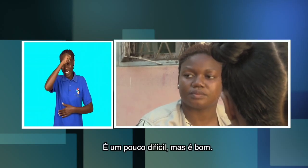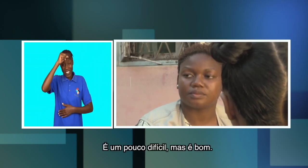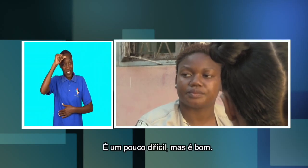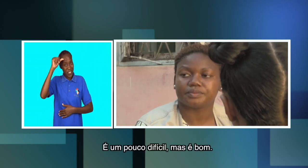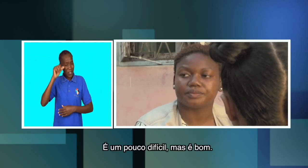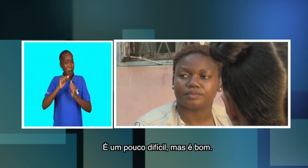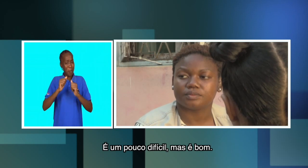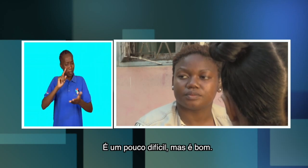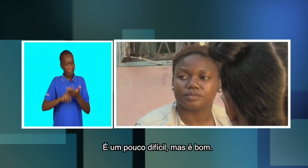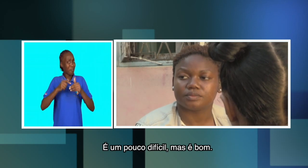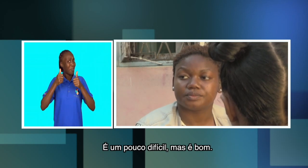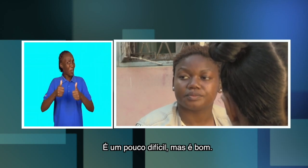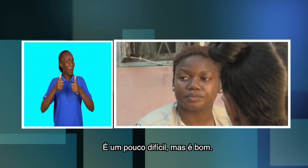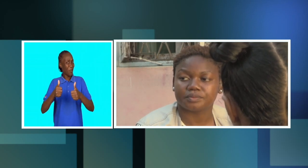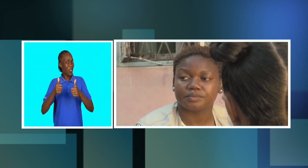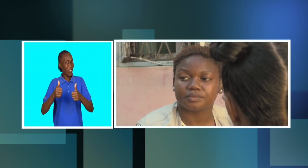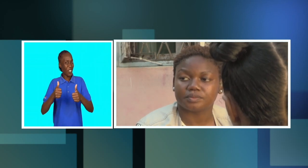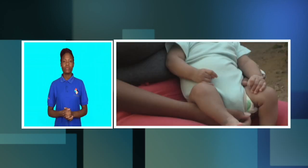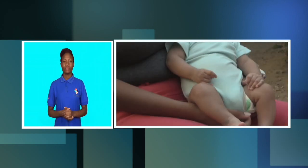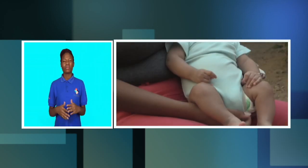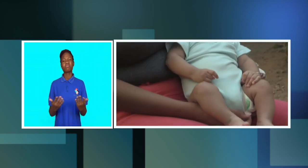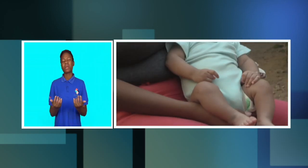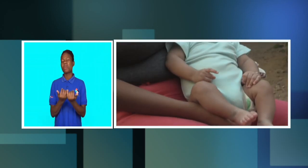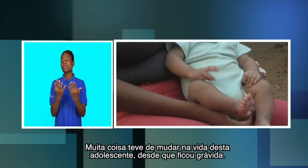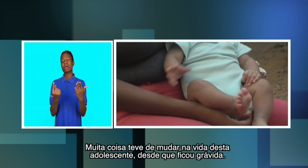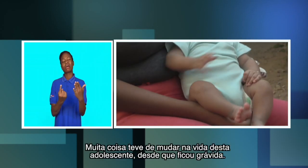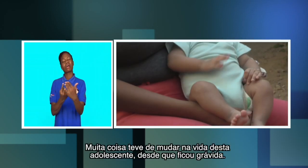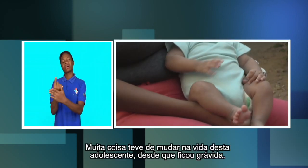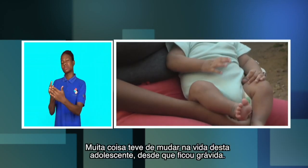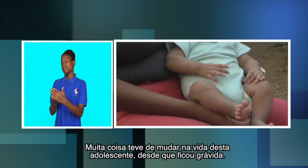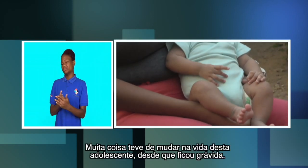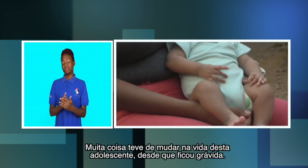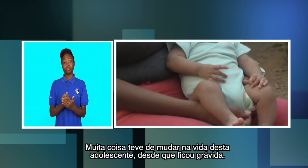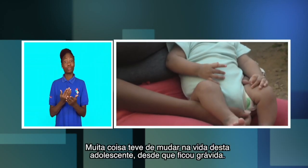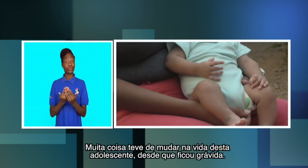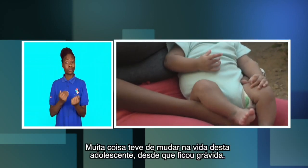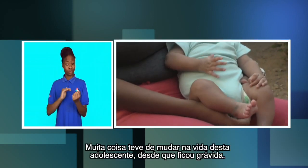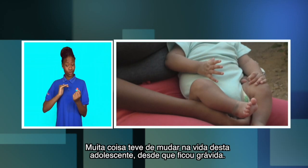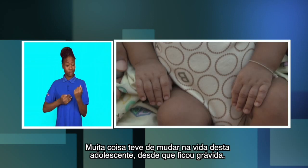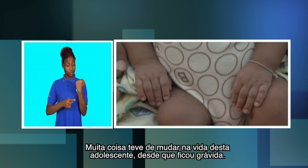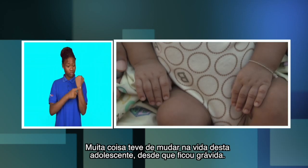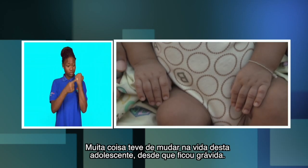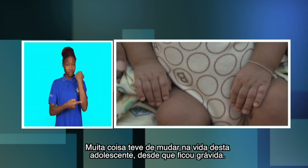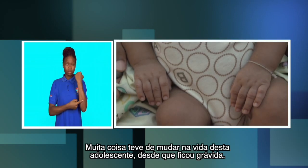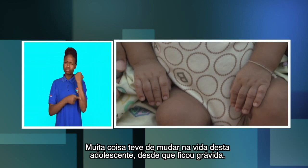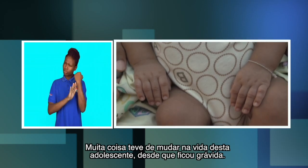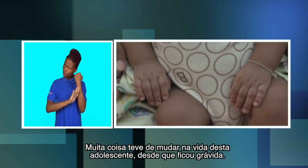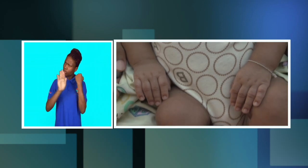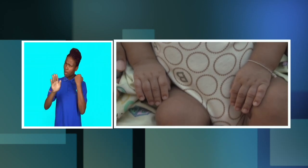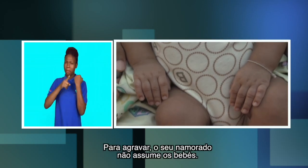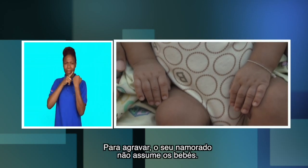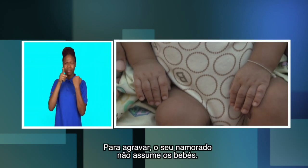é um pouco difícil, mas é bom. Muita coisa teve que mudar na vida desta adolescente desde que ficou